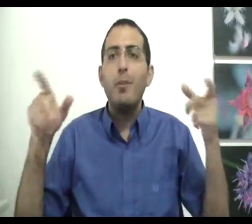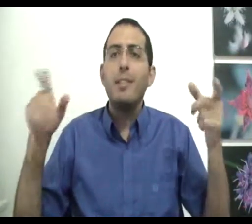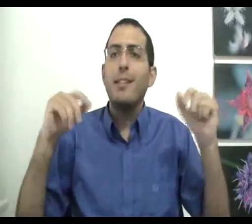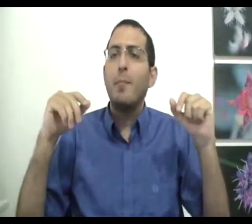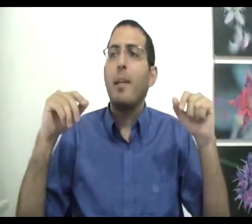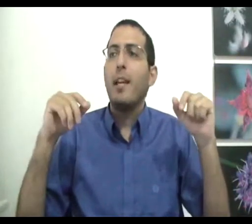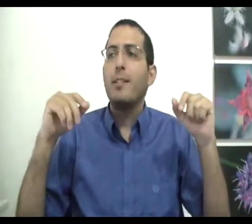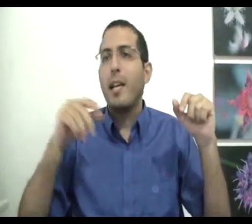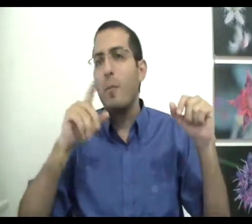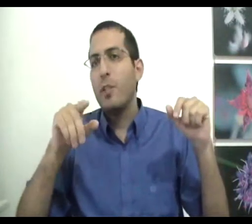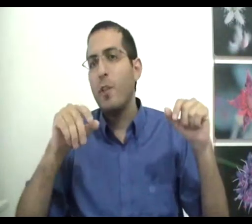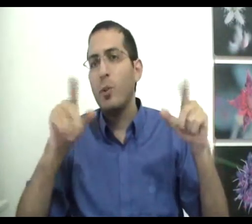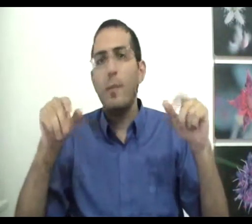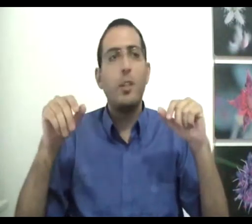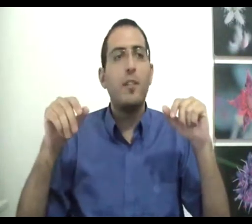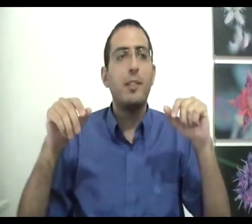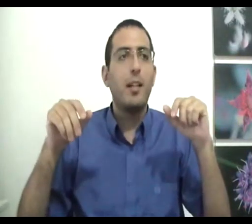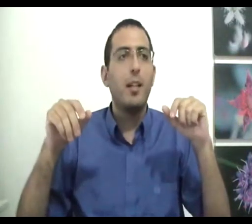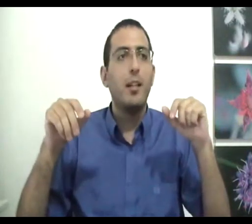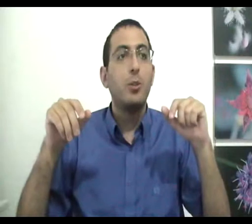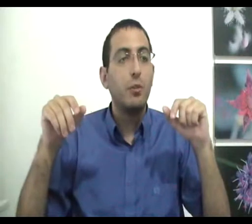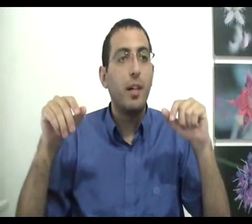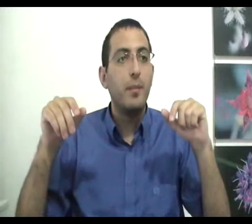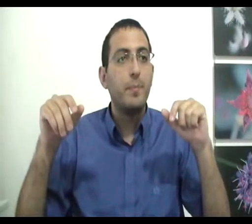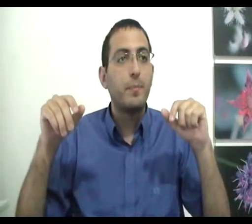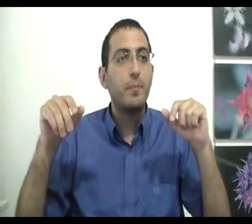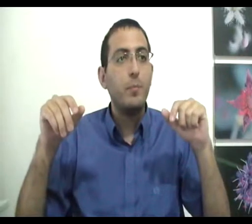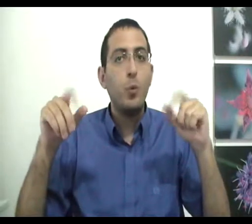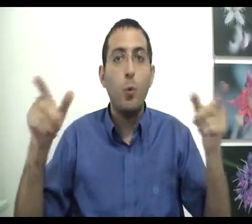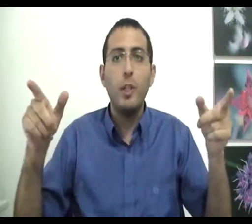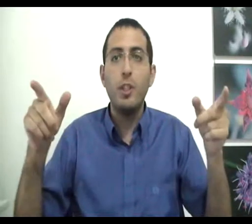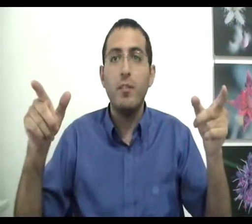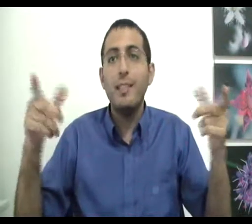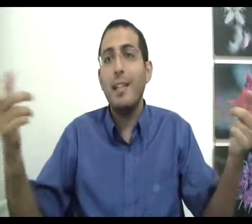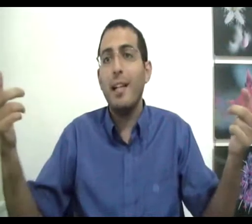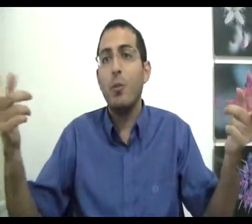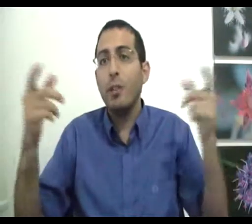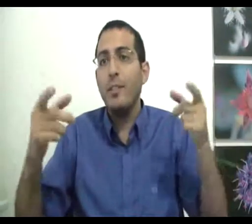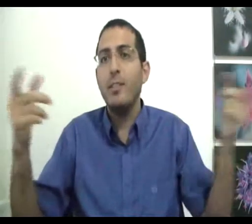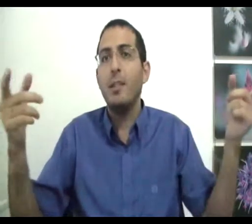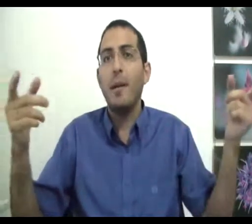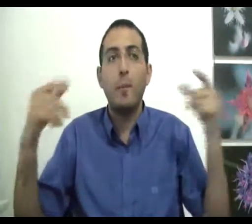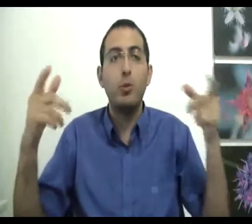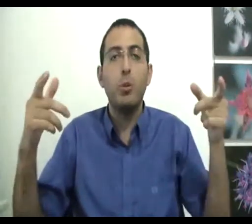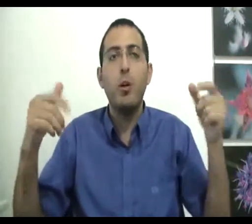עושה האדם במקרה כזה האם הוא מקשיב לחושים או מקשיב לשכל תשובה הוא מקשיב לשכל הוא יודע שאין שמיים למרות שהוא רואה